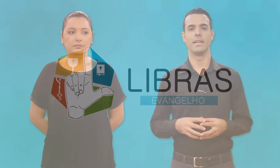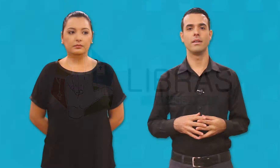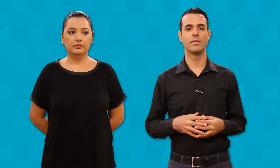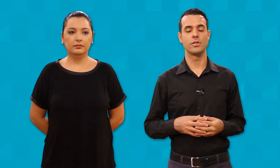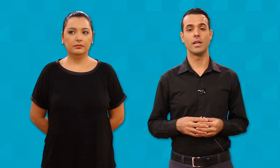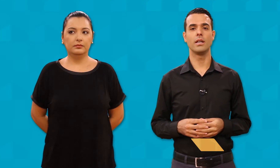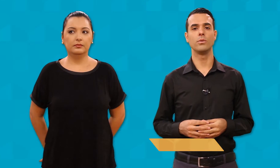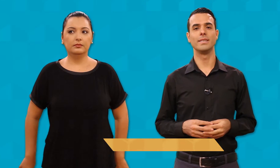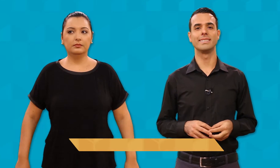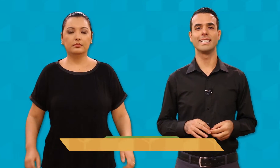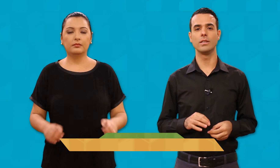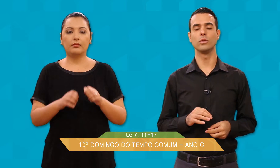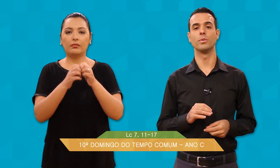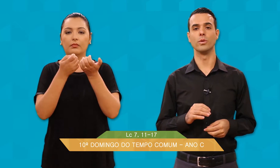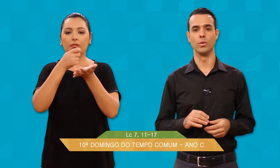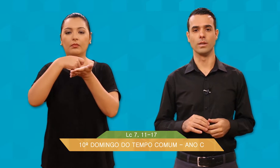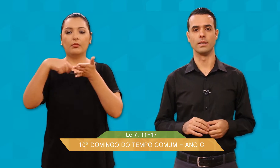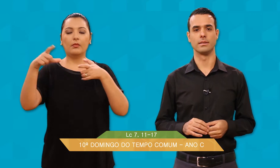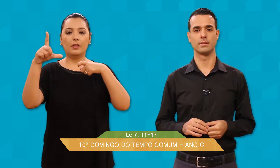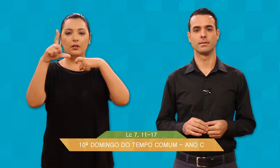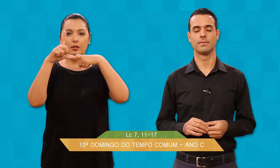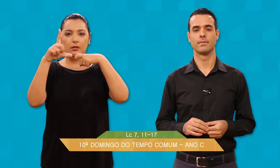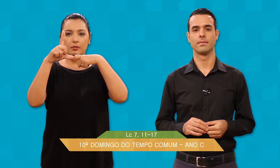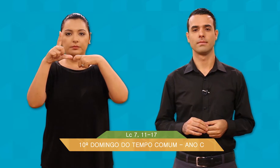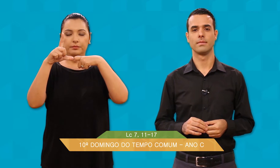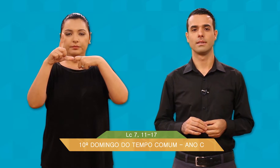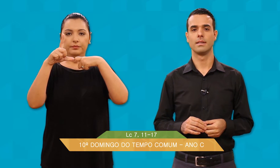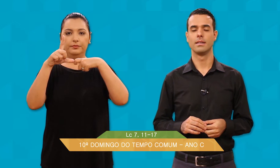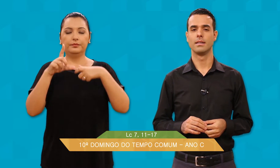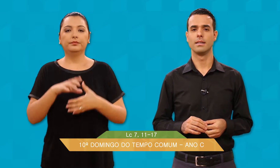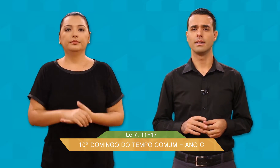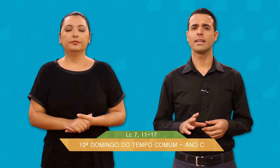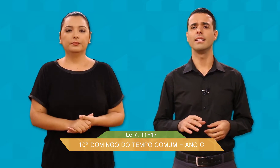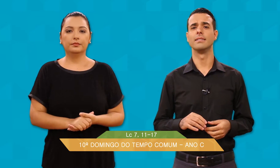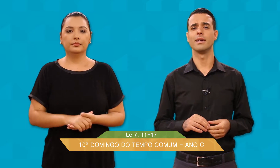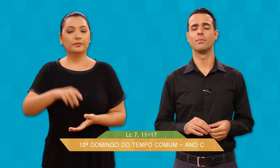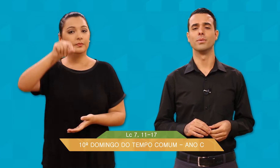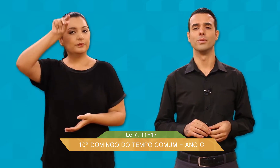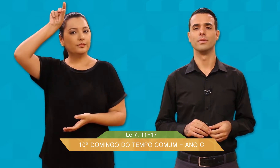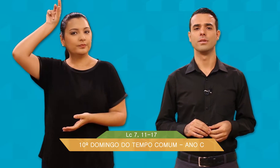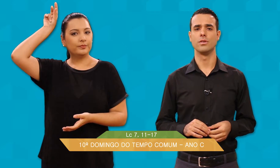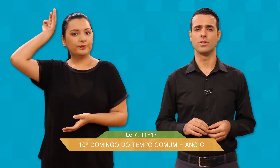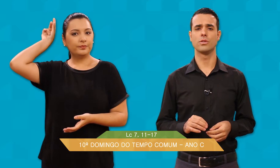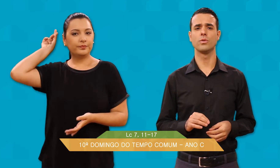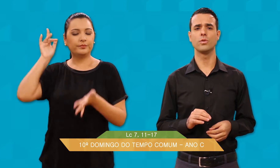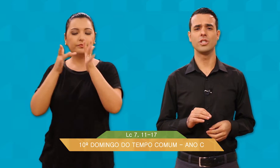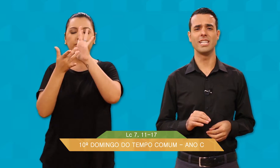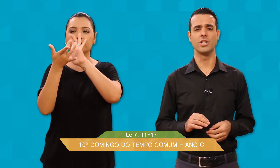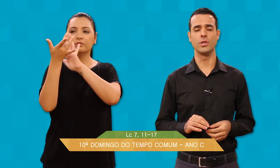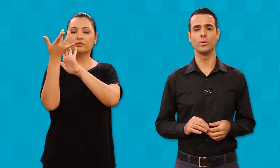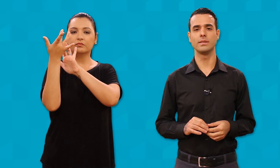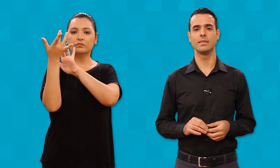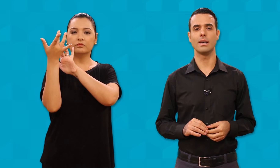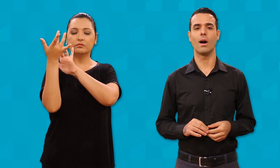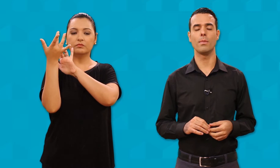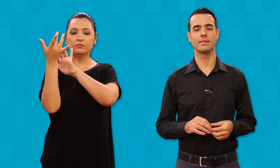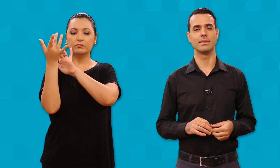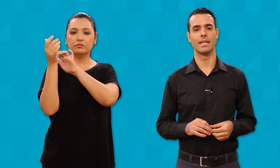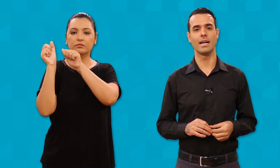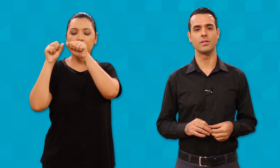Evangelho escrito por Lucas Naquele tempo, Jesus dirigiu-se a uma cidade